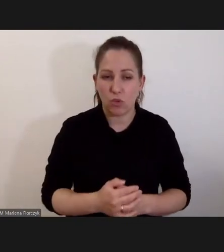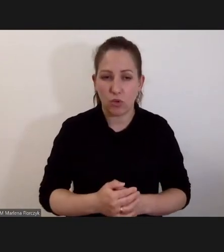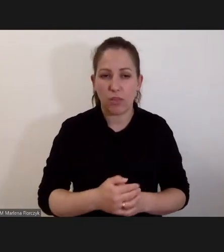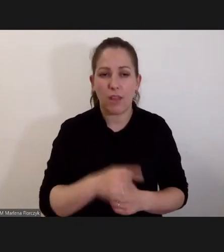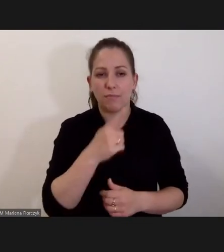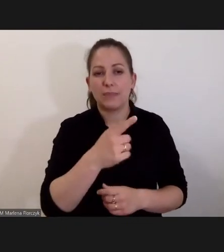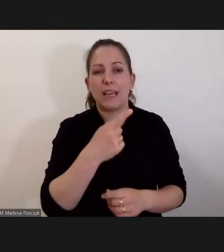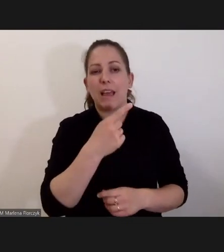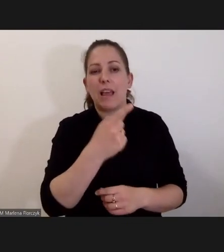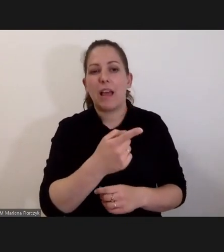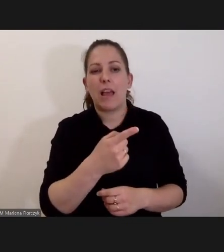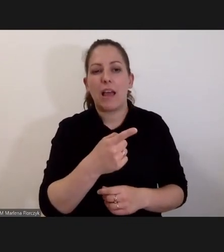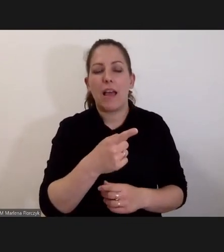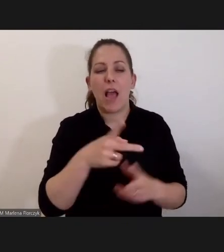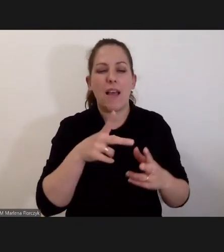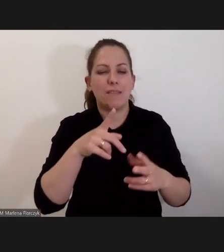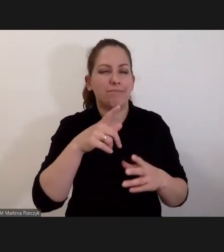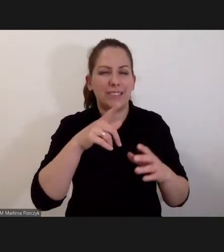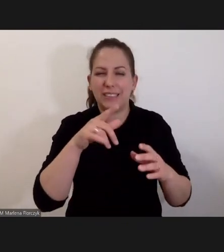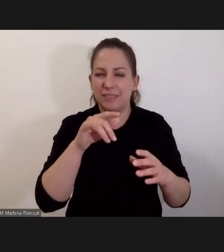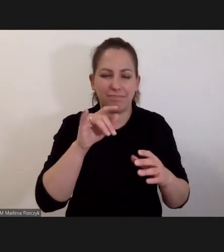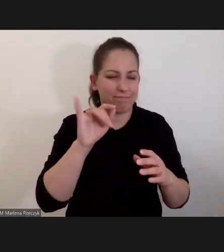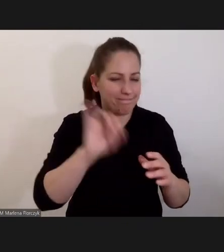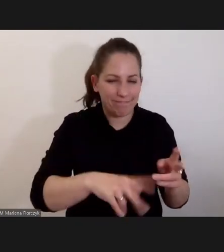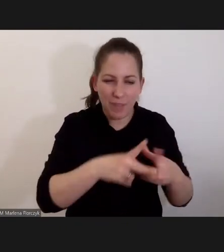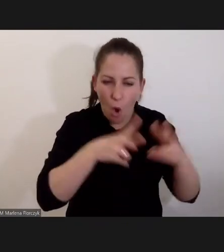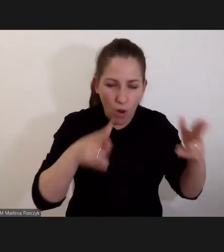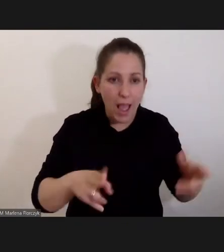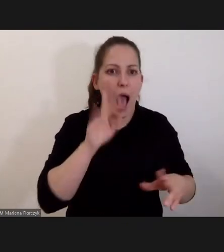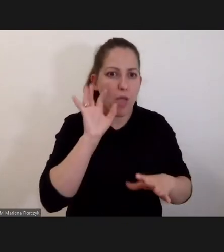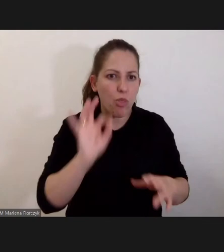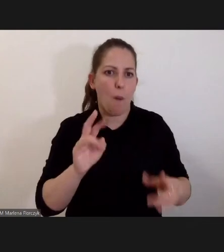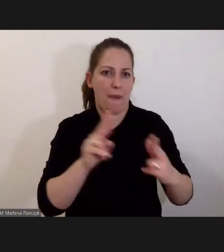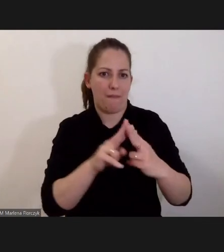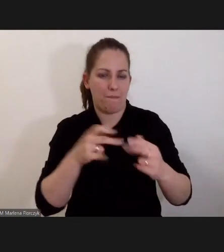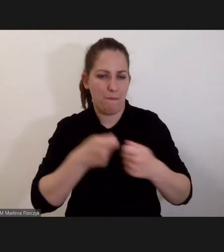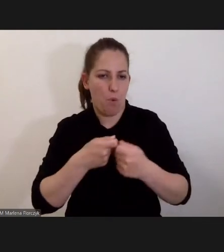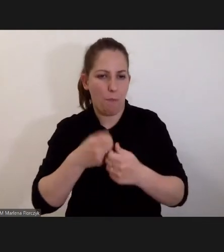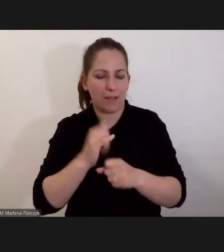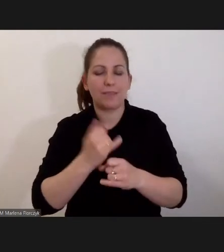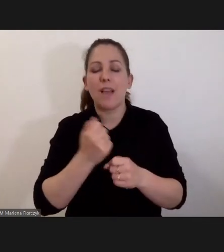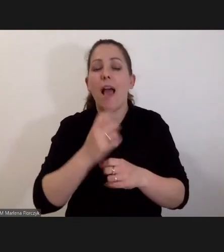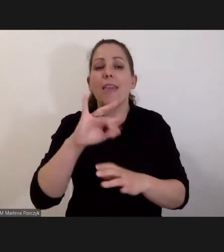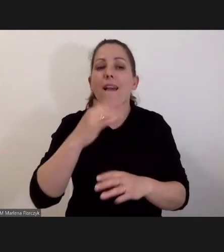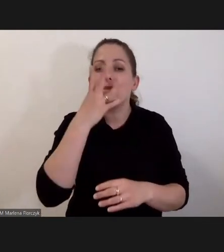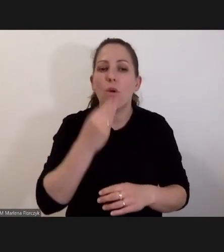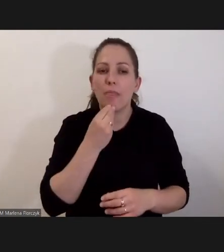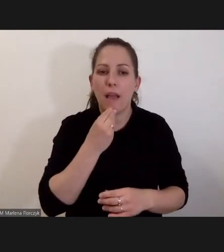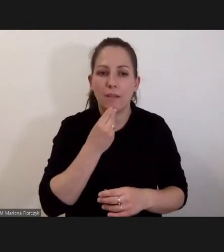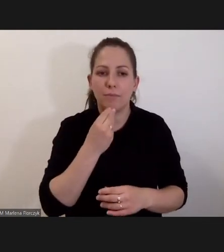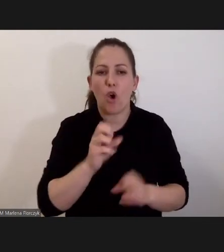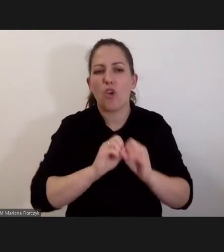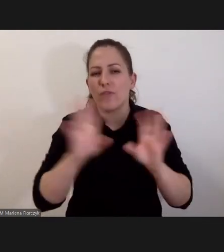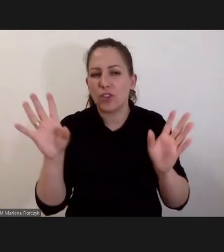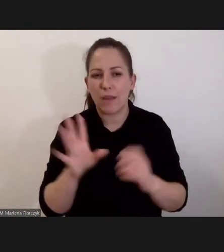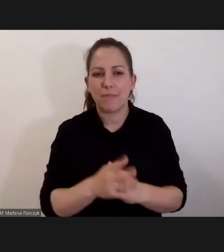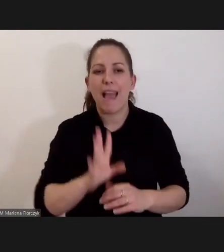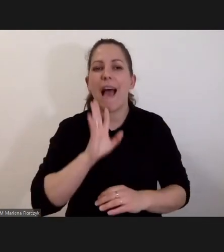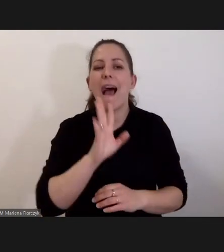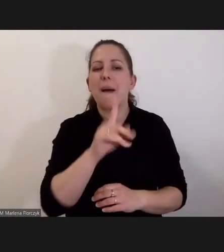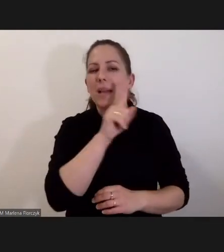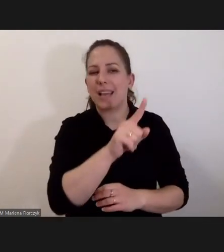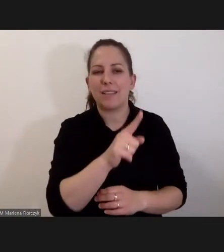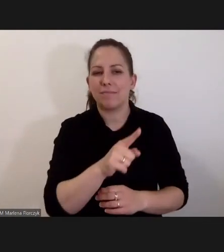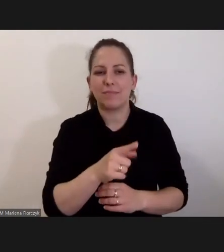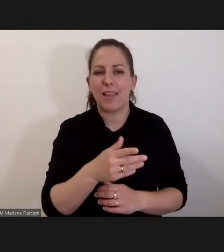niekorzycznie w niedobrym okresie mamy dobry okres współpracy. I na czym to polega? Oczywiście Amerykanie